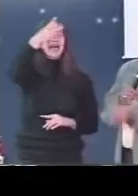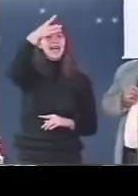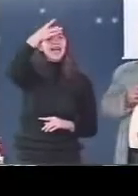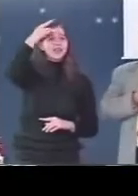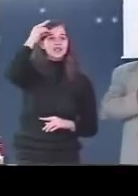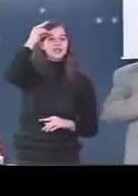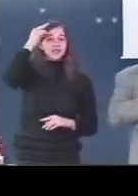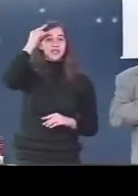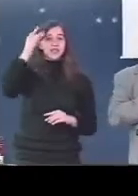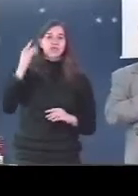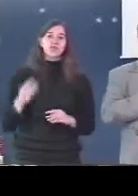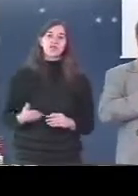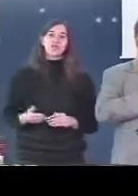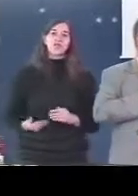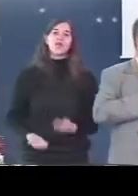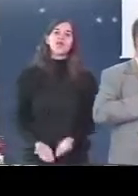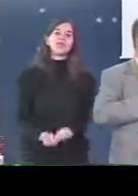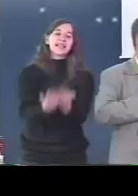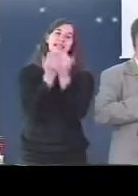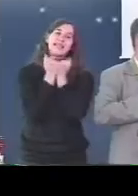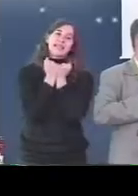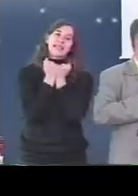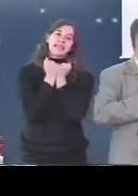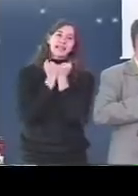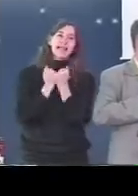se eu não abro o mar, essa anta mata meu povo sim e aí Amém.